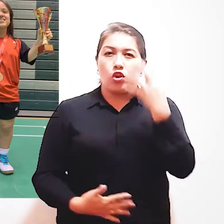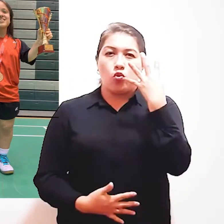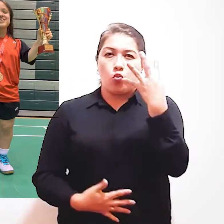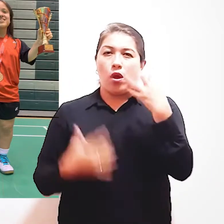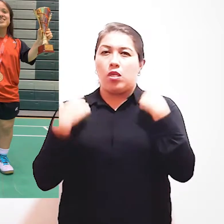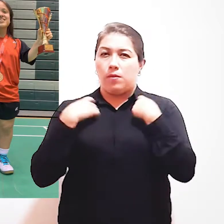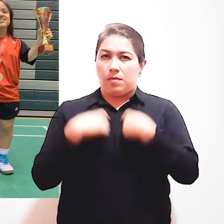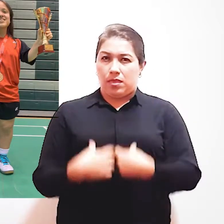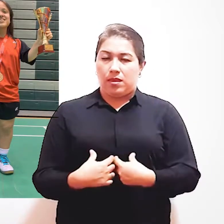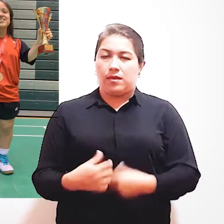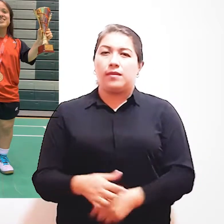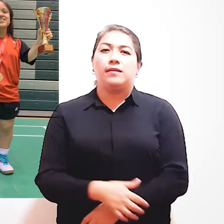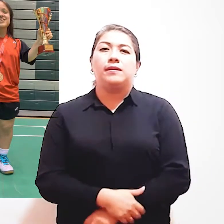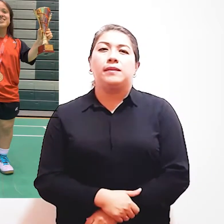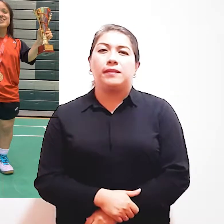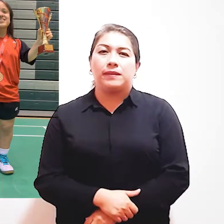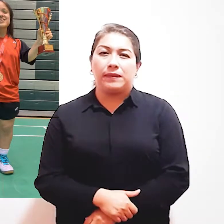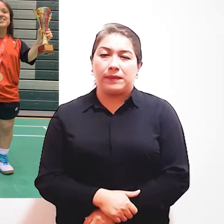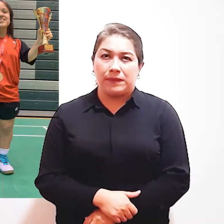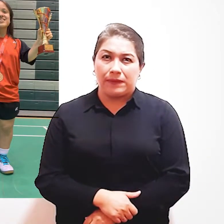Y sus cuatro medallas